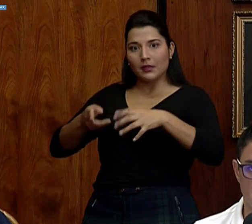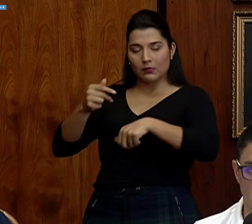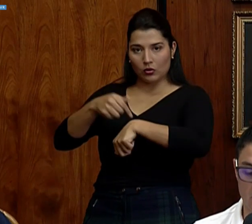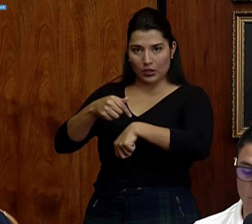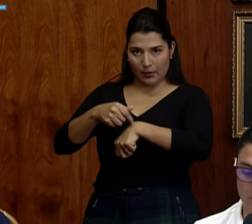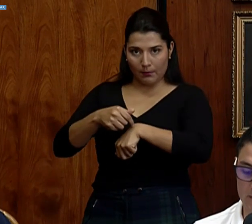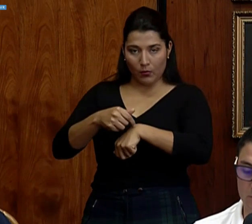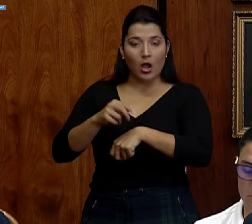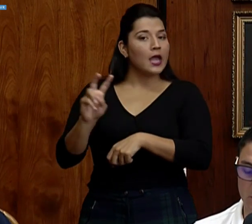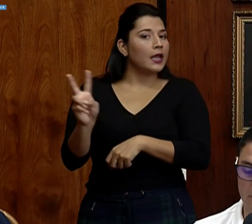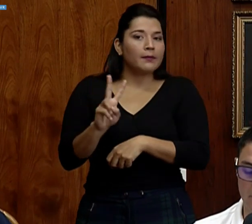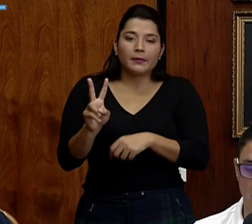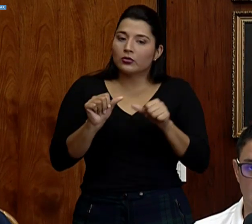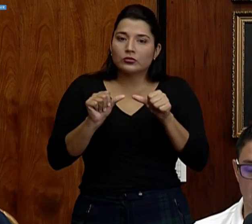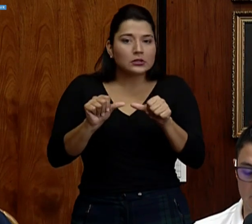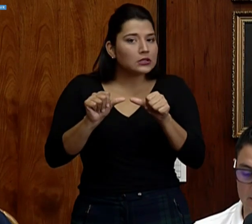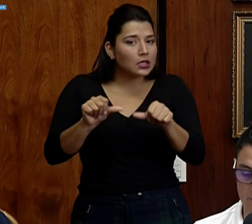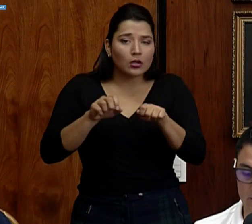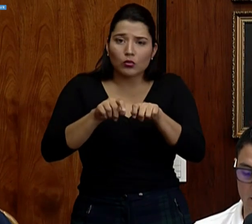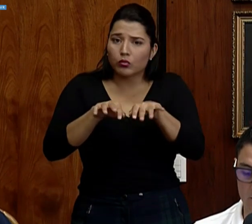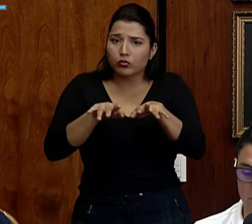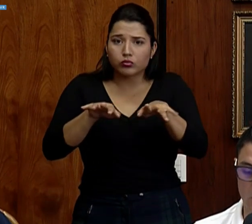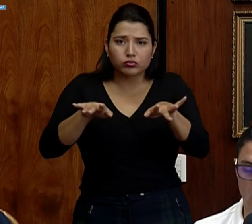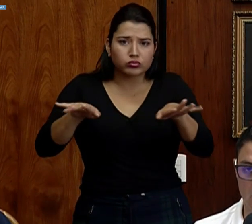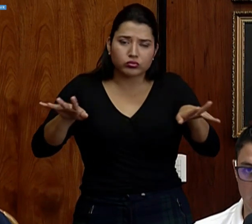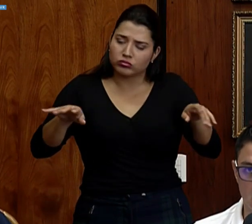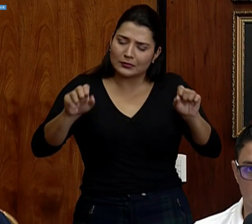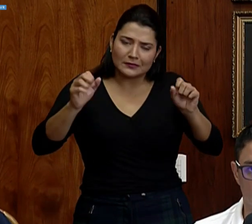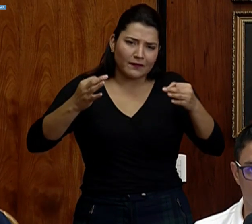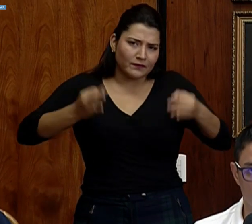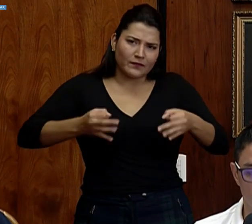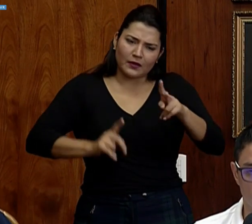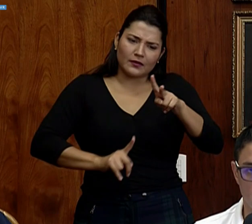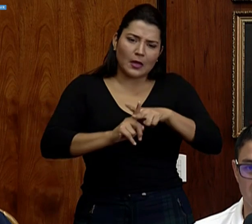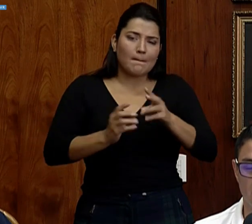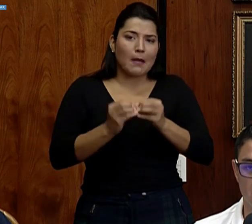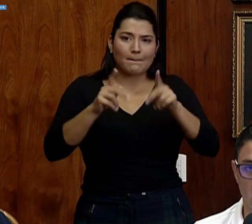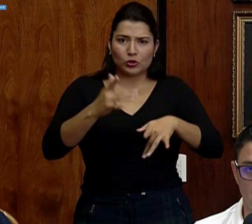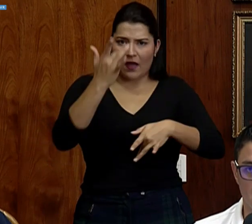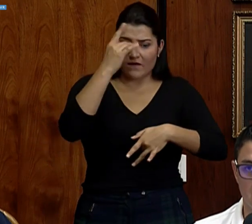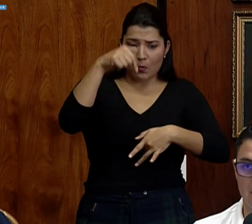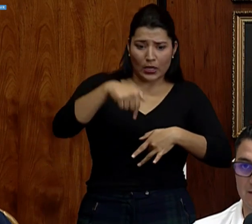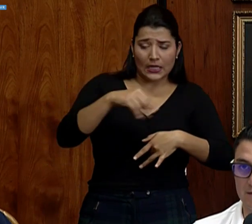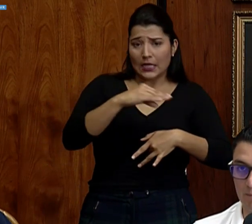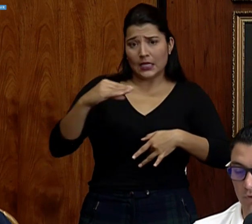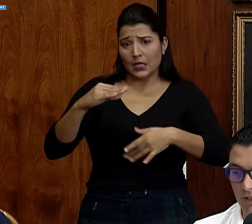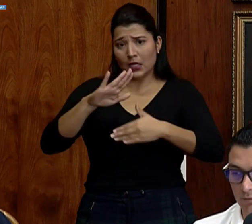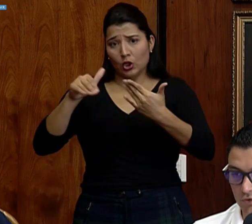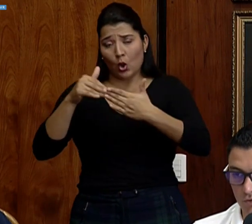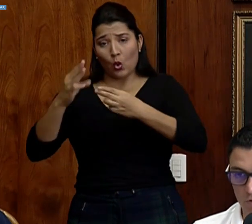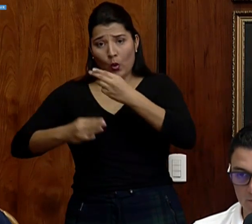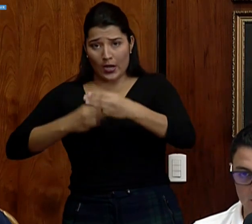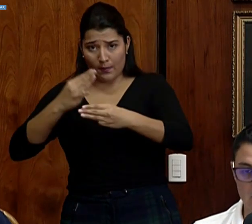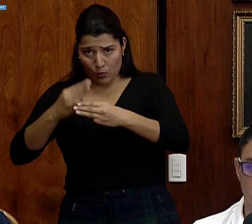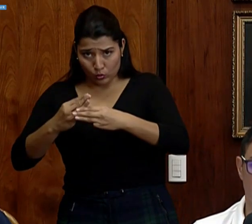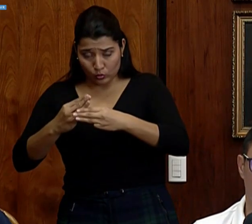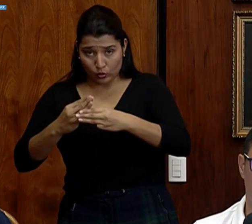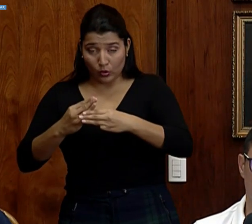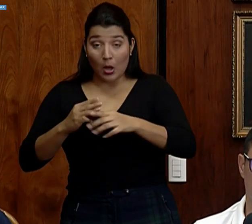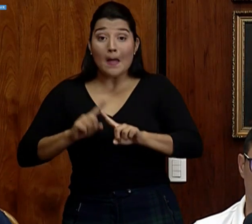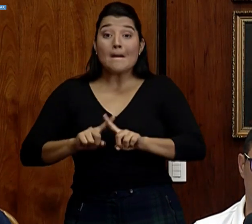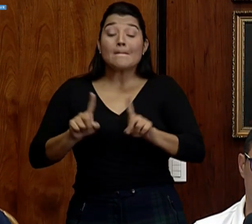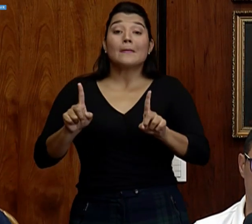va a seguir su paso, van a haber más infectados aquí y en todo el mundo. Y ya lo indicaba, si ponemos unas medidas